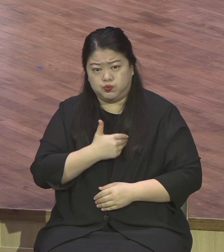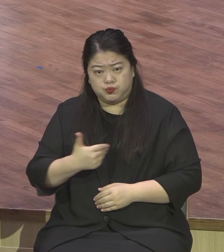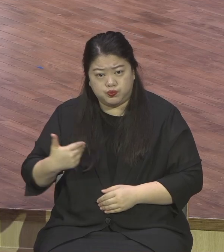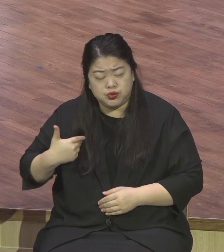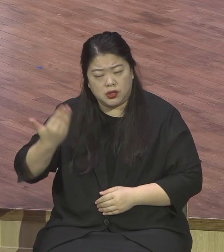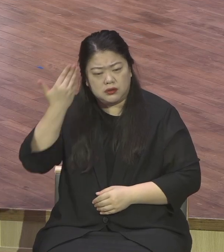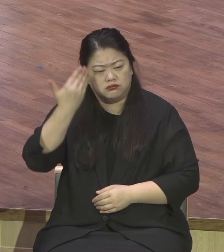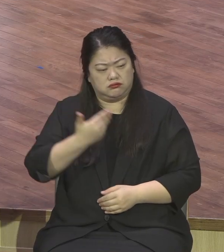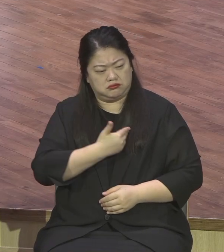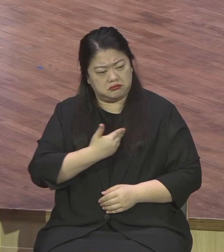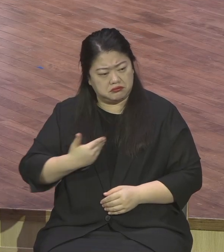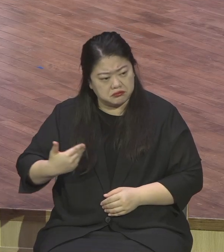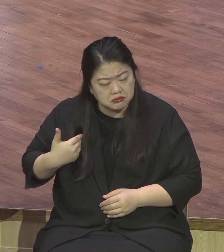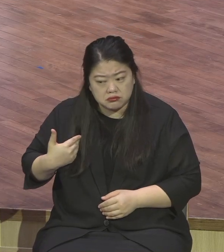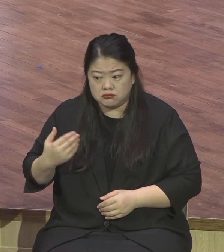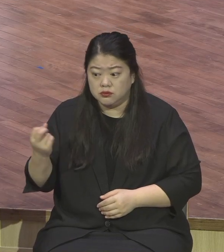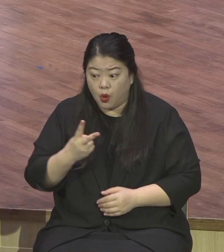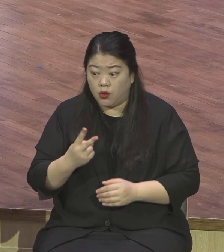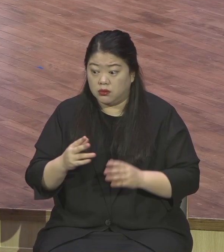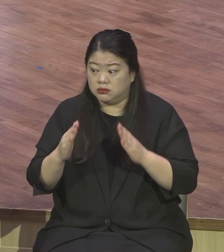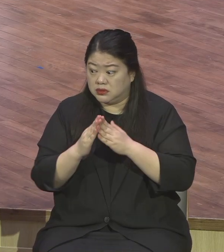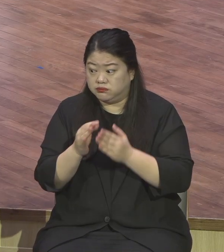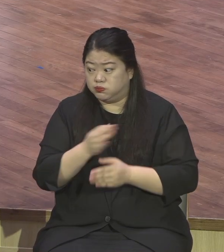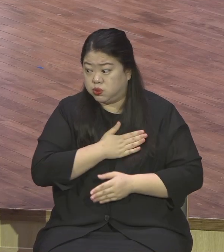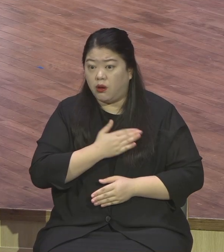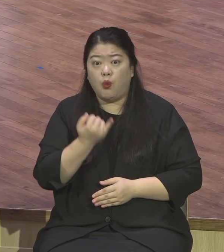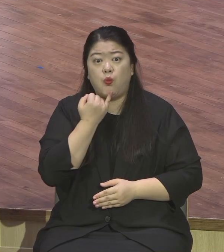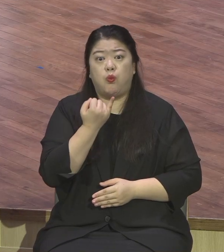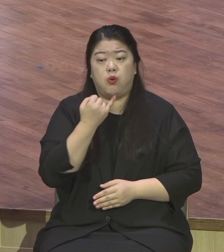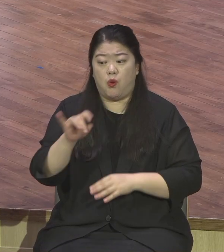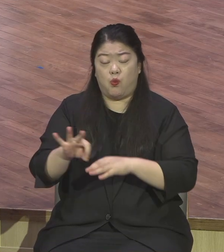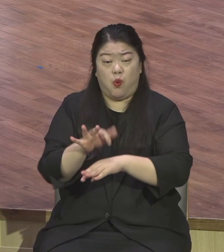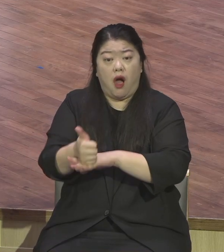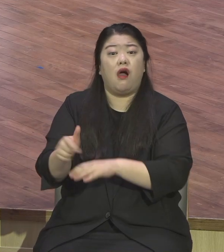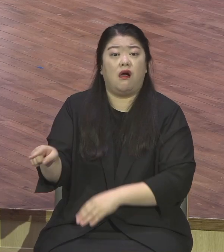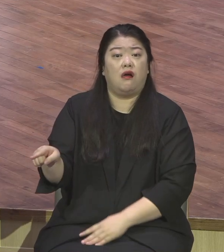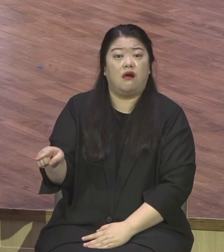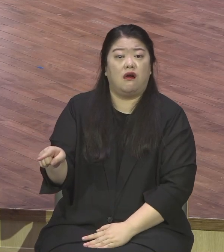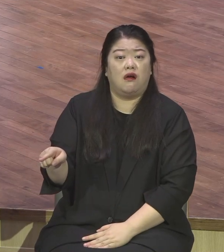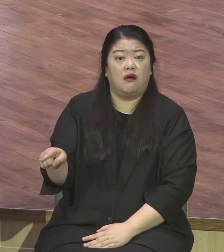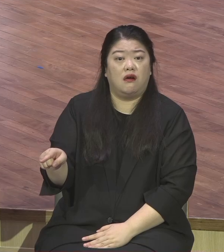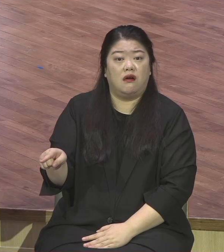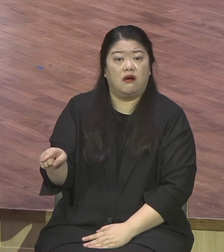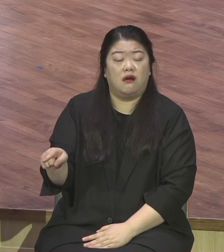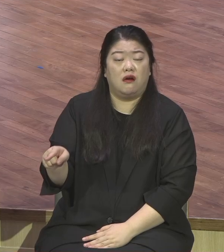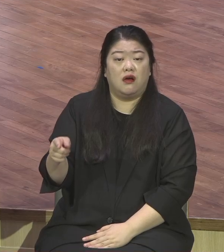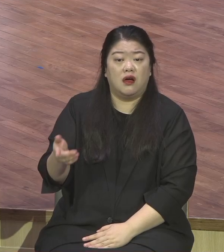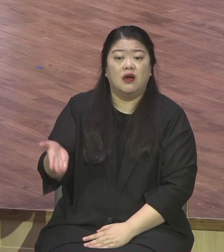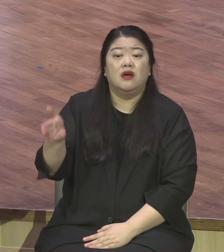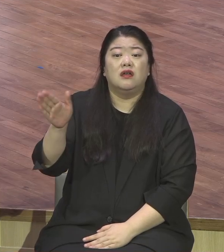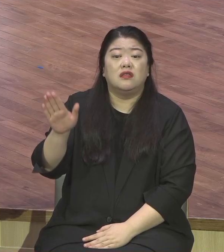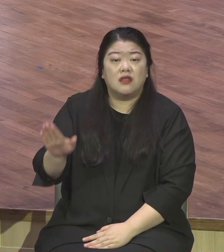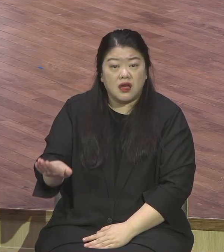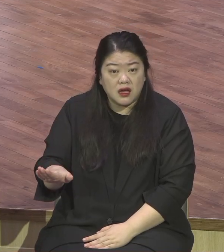뭔가 다 할 것 같대. 그 시간표에 모세는 살인자로 전략해서